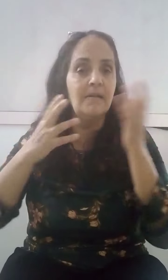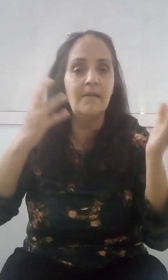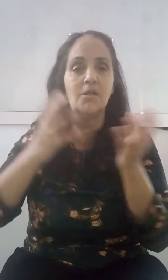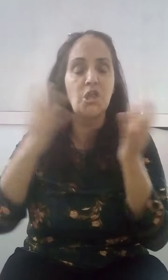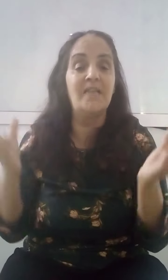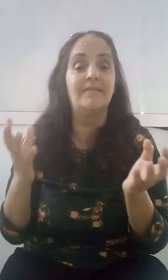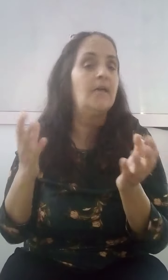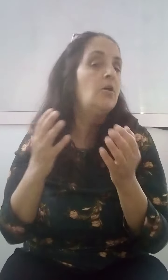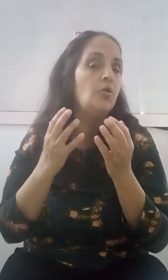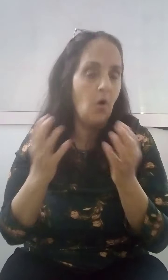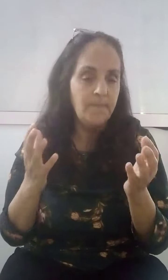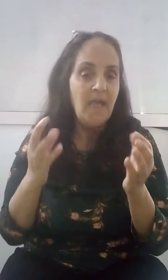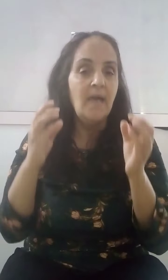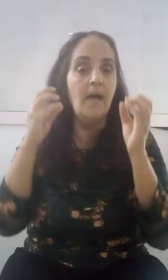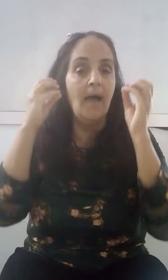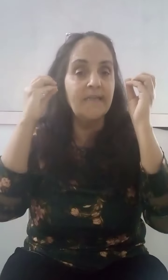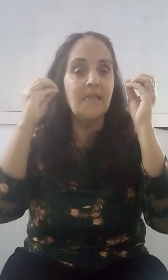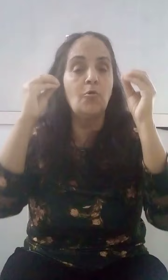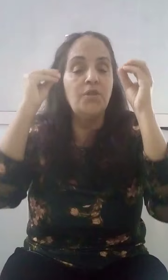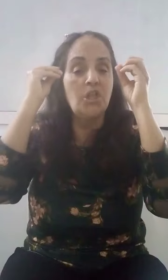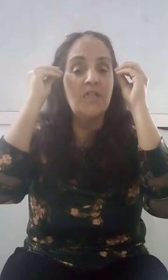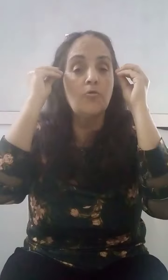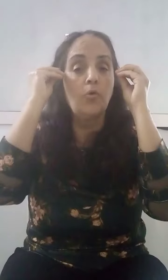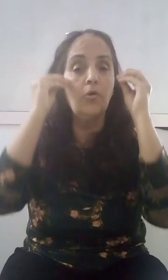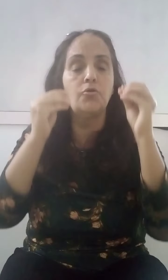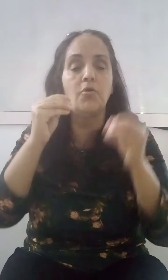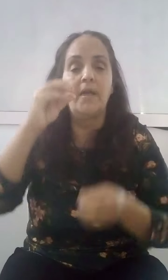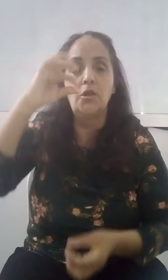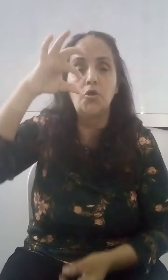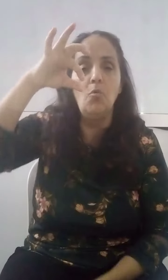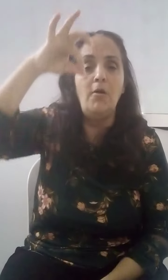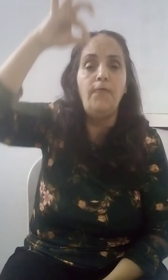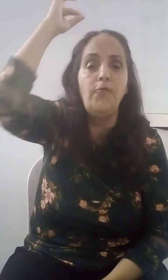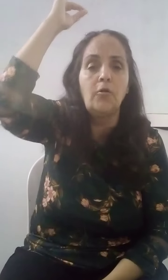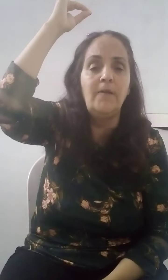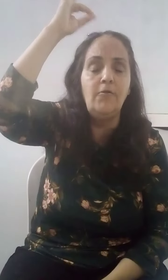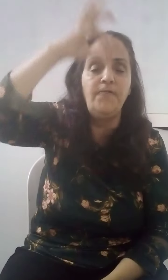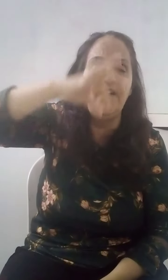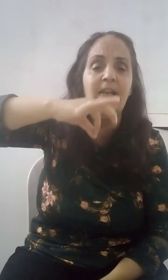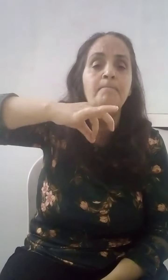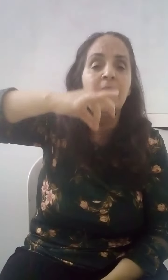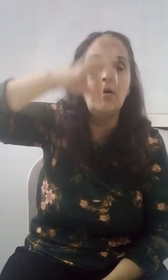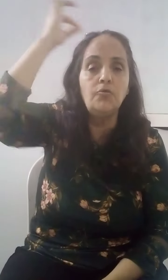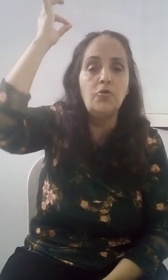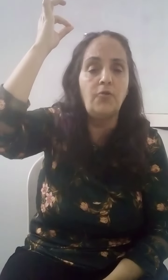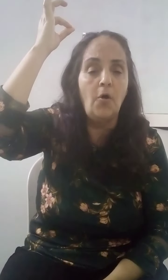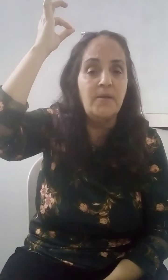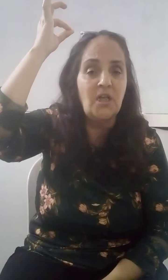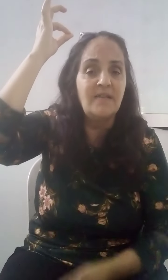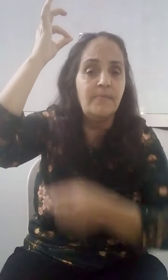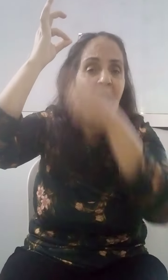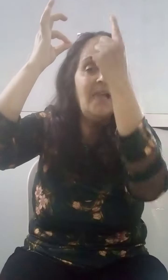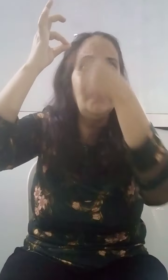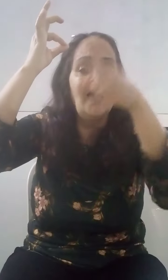شريط. لا. يجب أن يكون شيء ستركتوري. يجب أن يكون لديك الوضع لتبدأ الذي